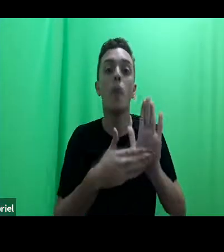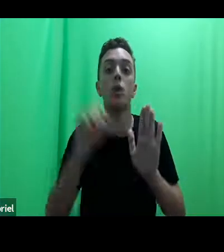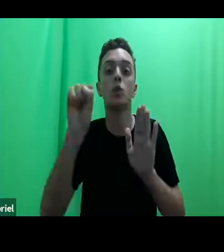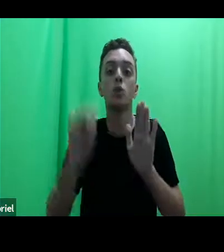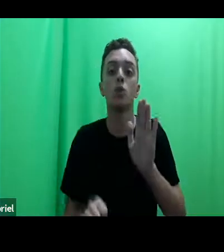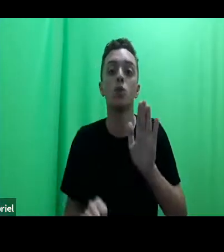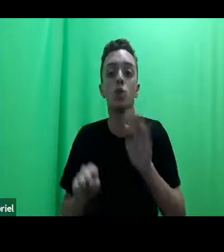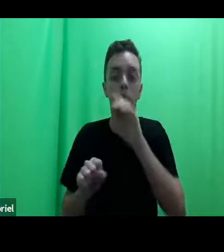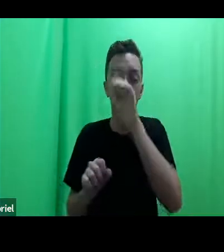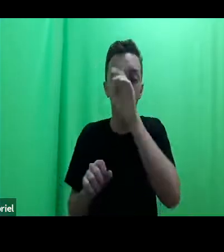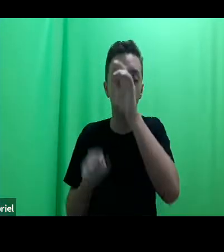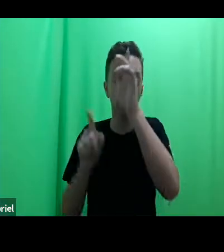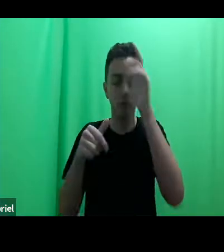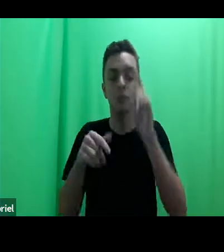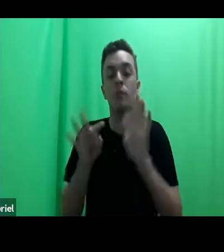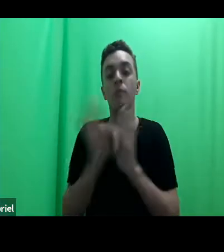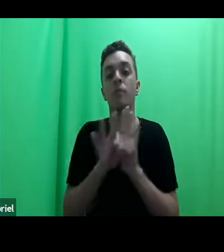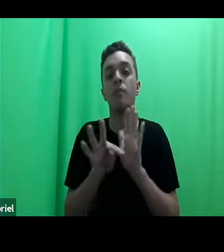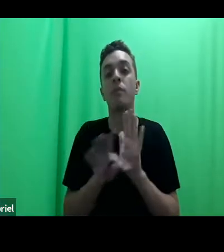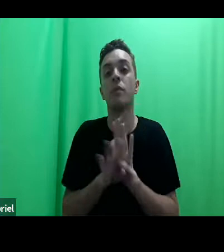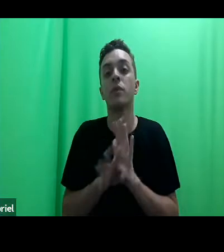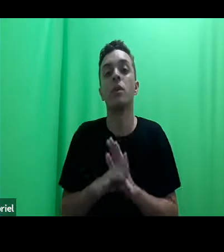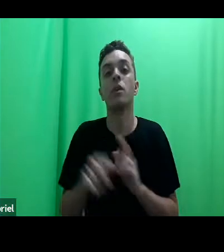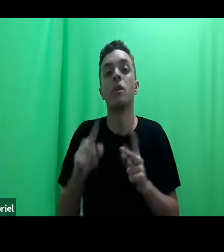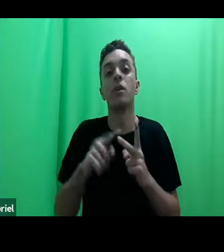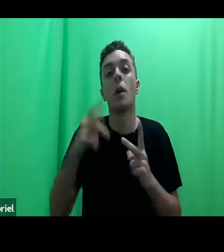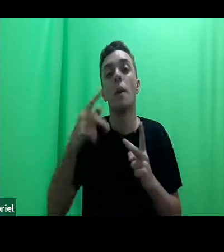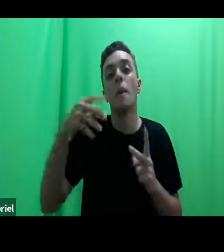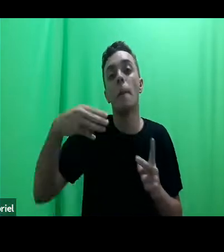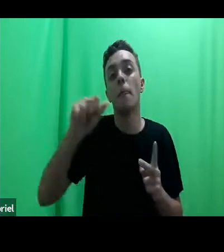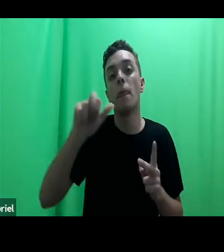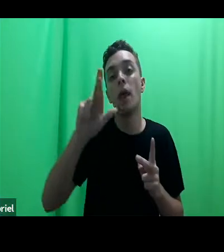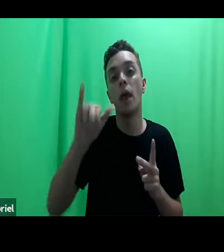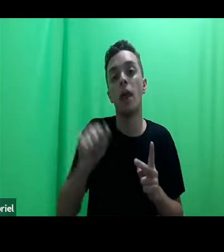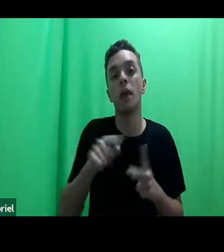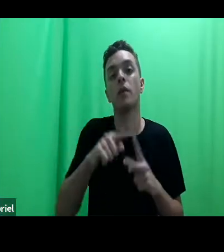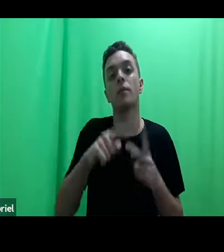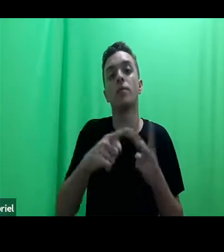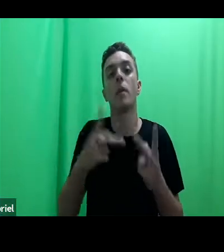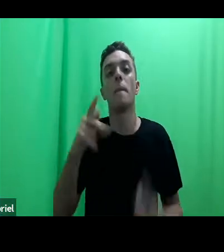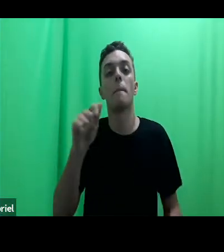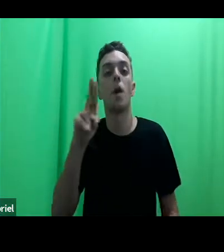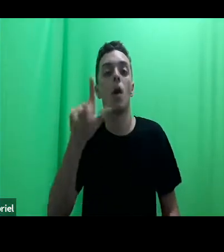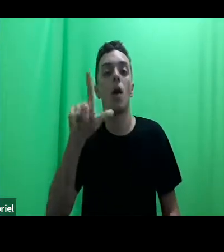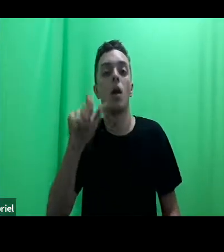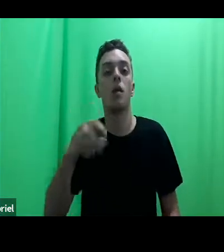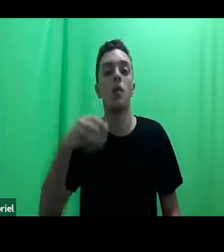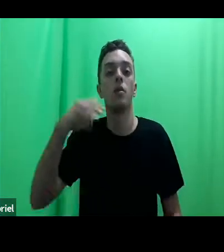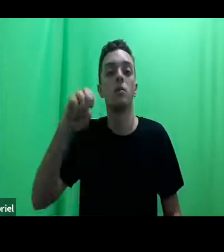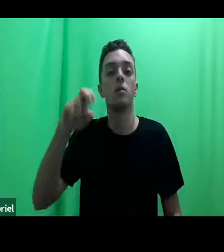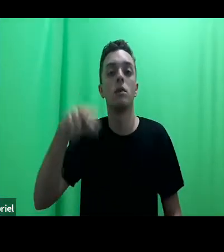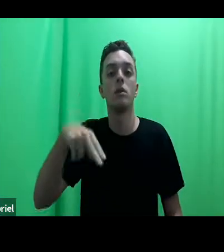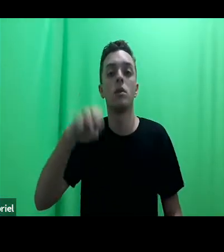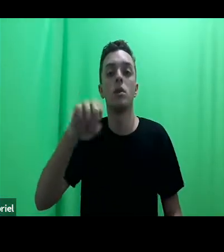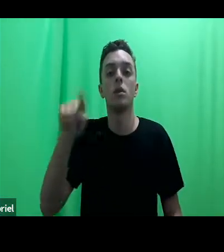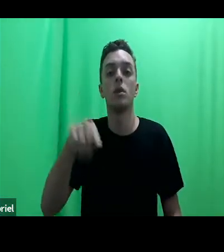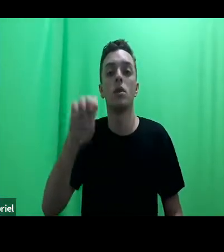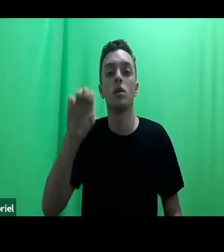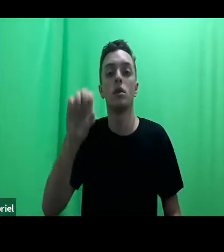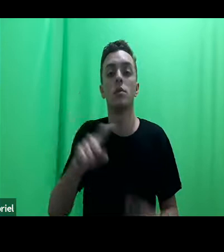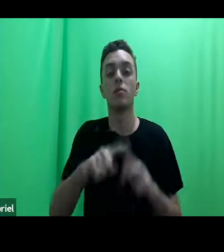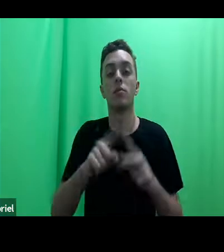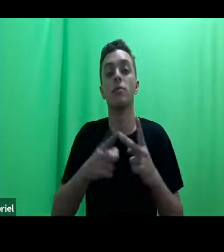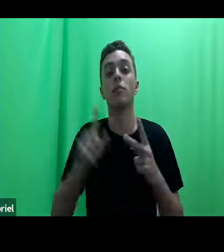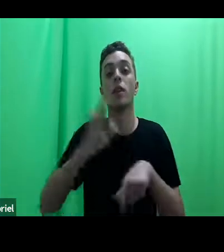Boaventura Santos e Maria Paula Menezes e busca um paradigma alternativo nas experiências